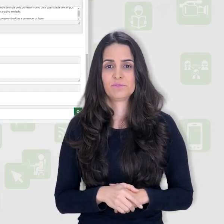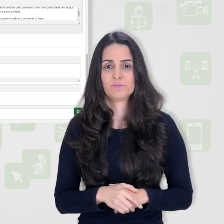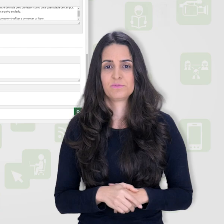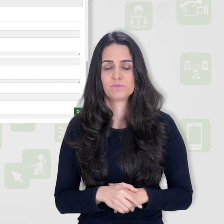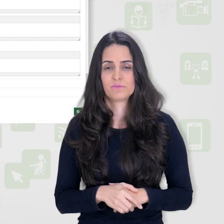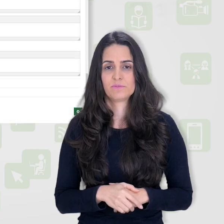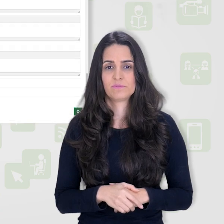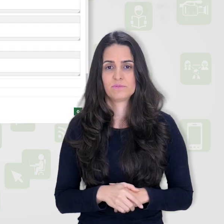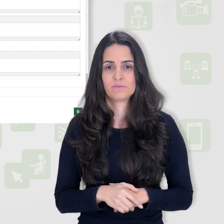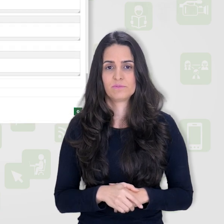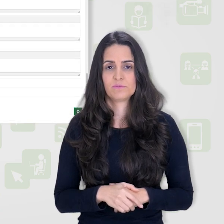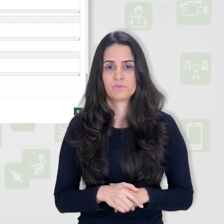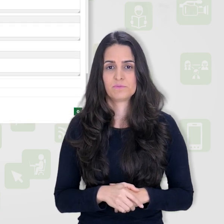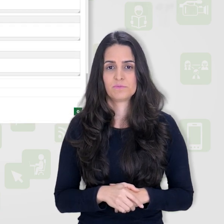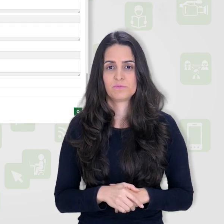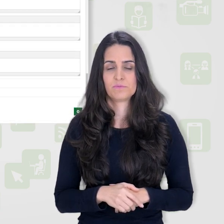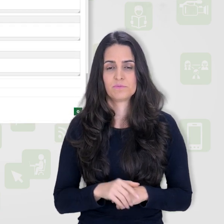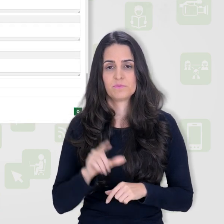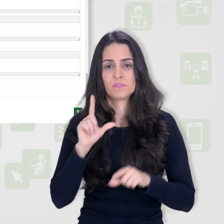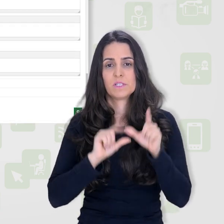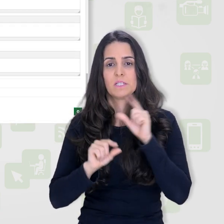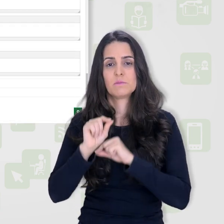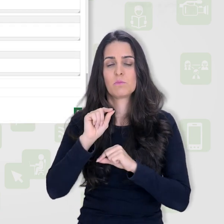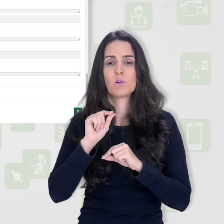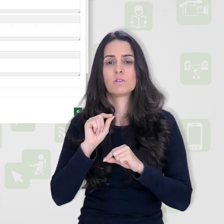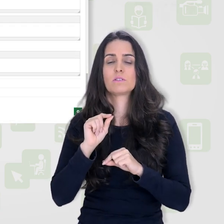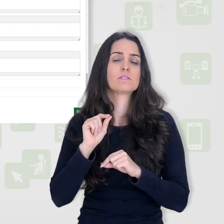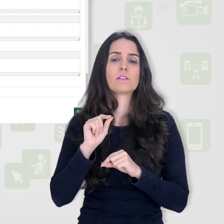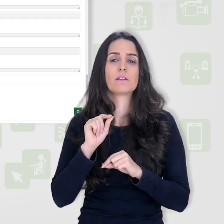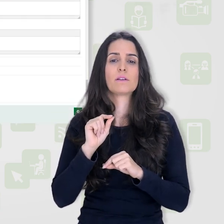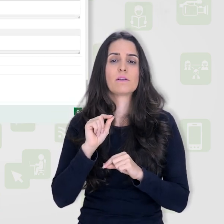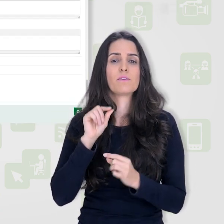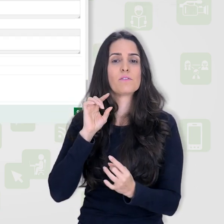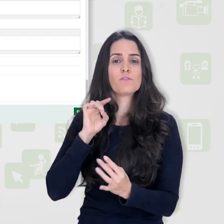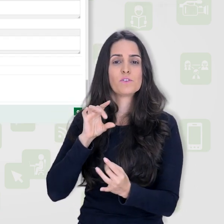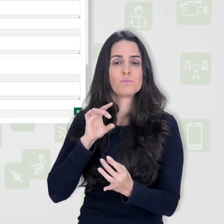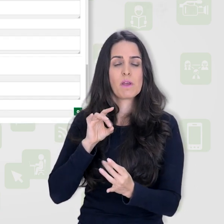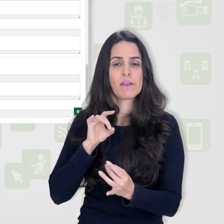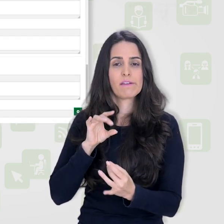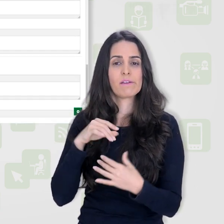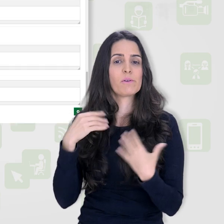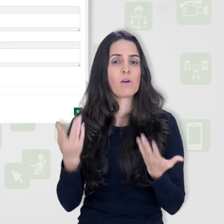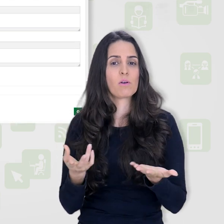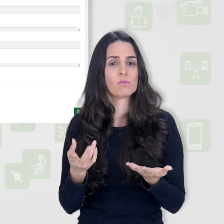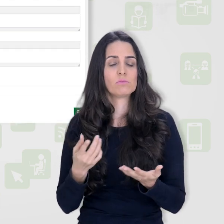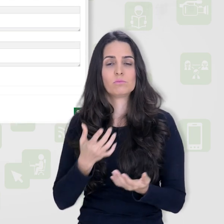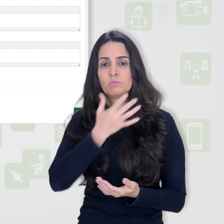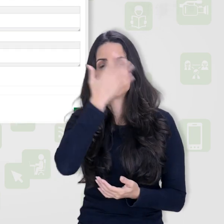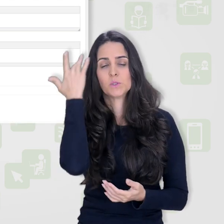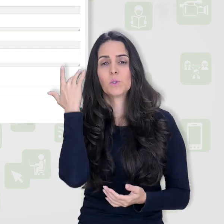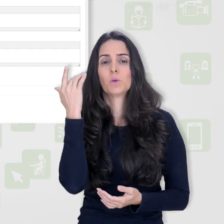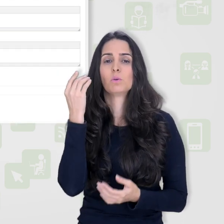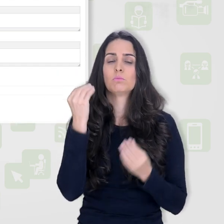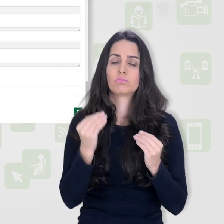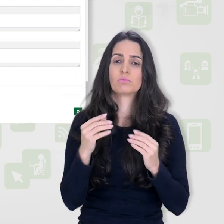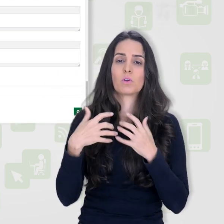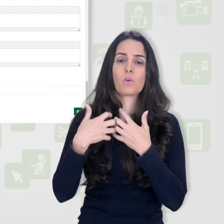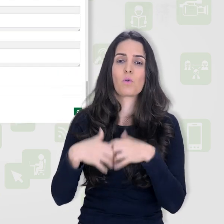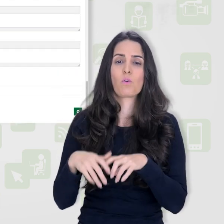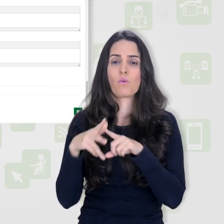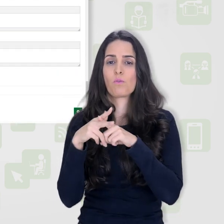opções padrão de feedback combinado, quando a resposta está correta, múltiplas tentativas, que eu posso